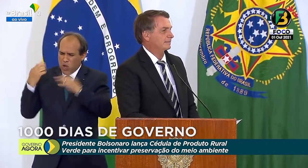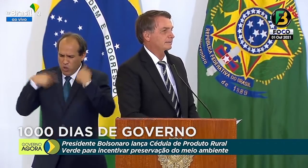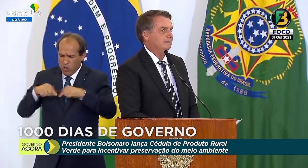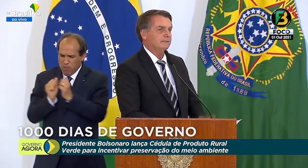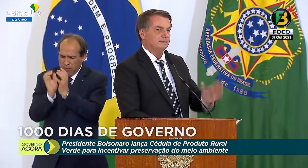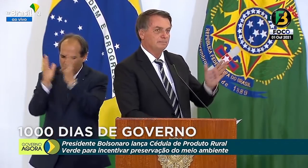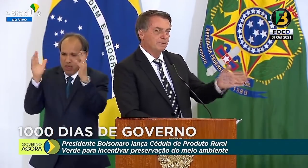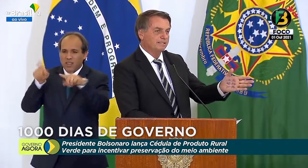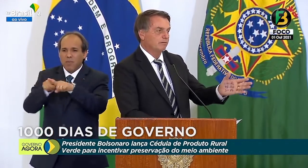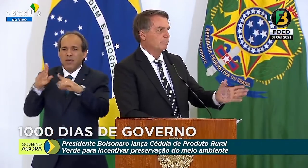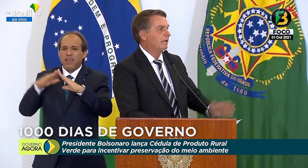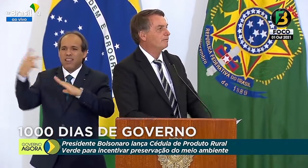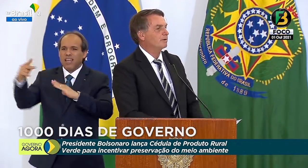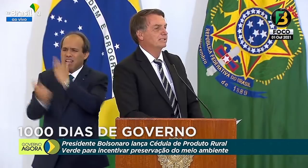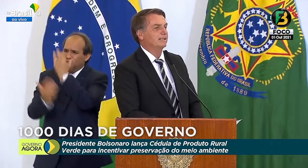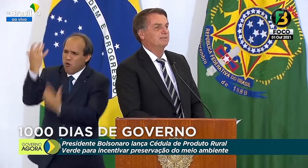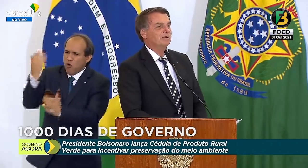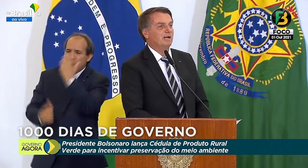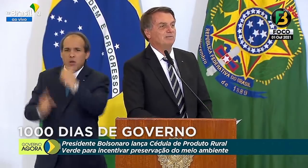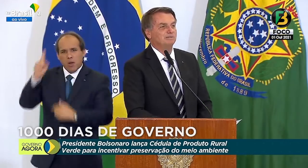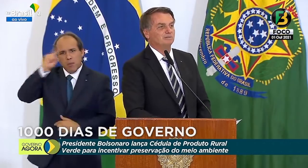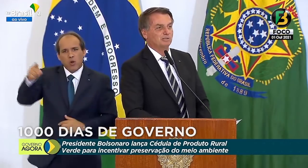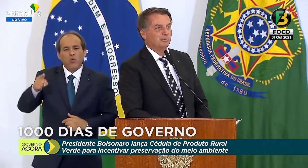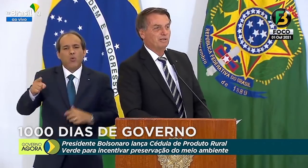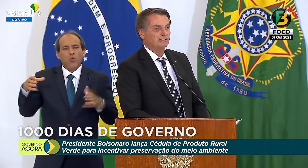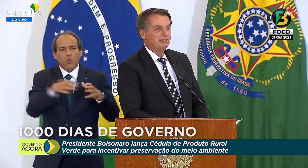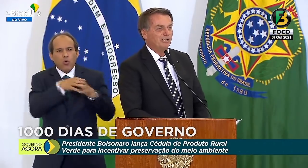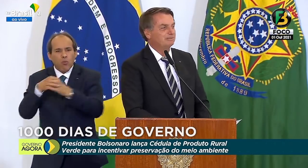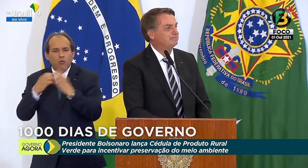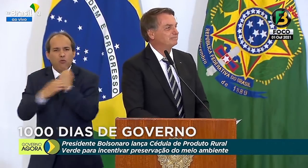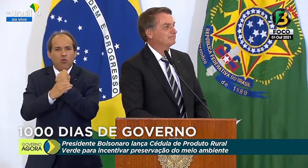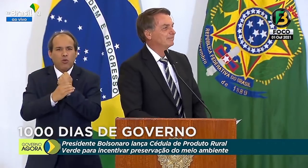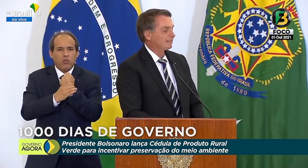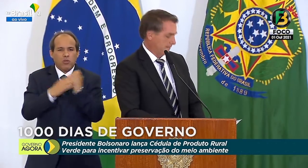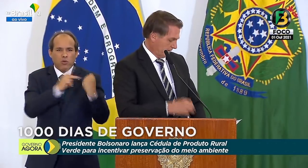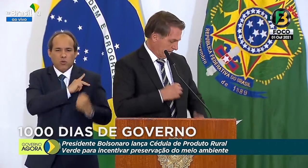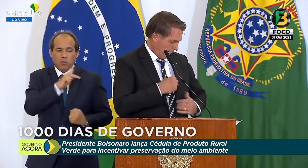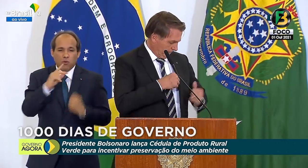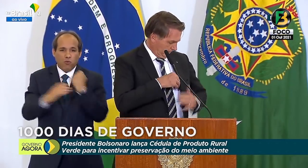queimadas. Mandamos para lá a Força Nacional, o nosso Coronel Aginaldo.